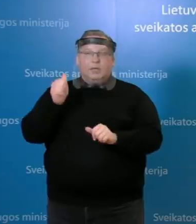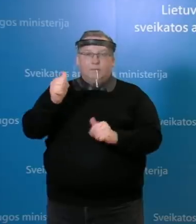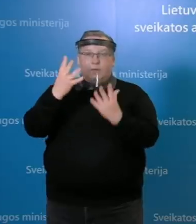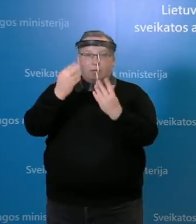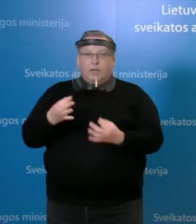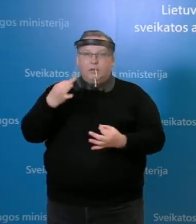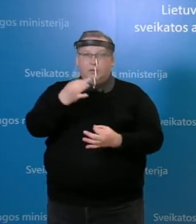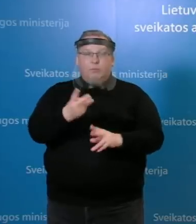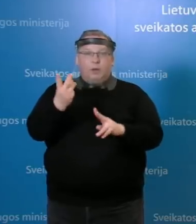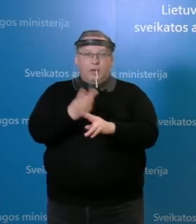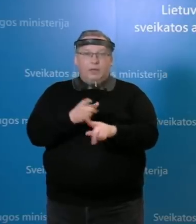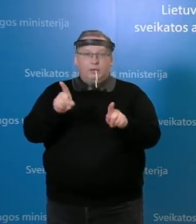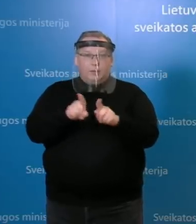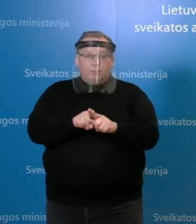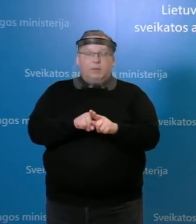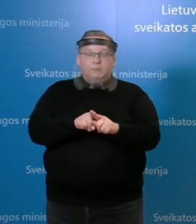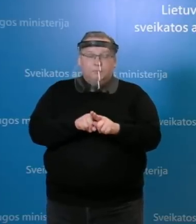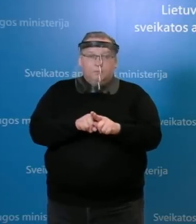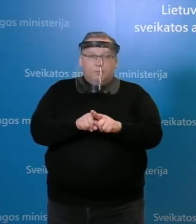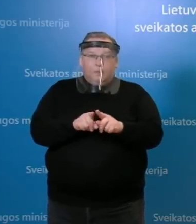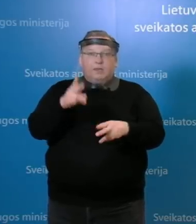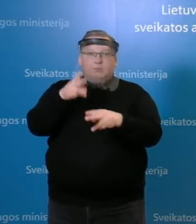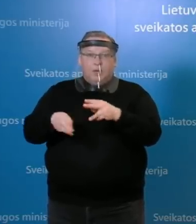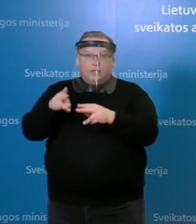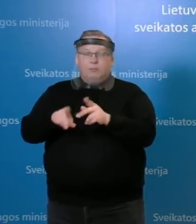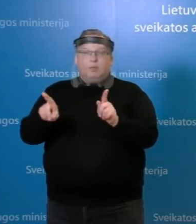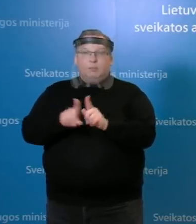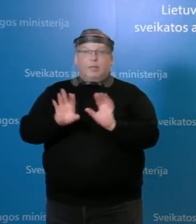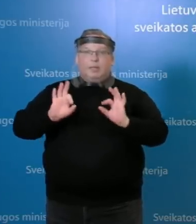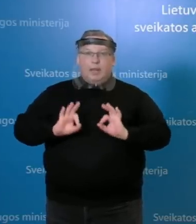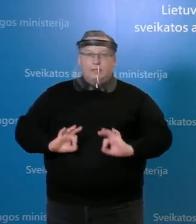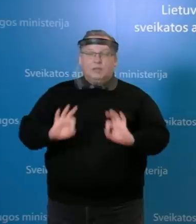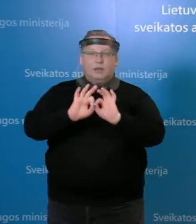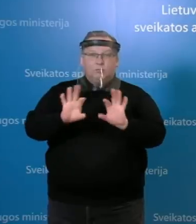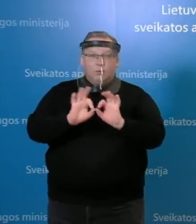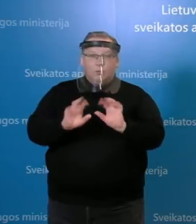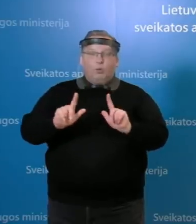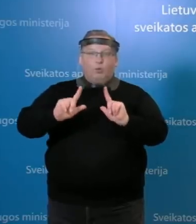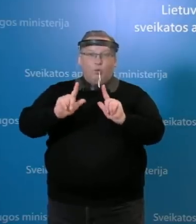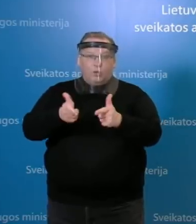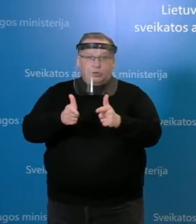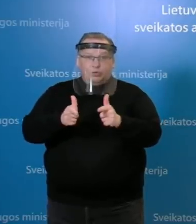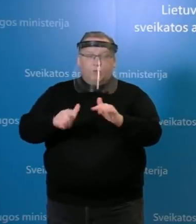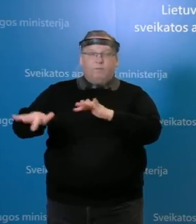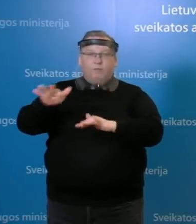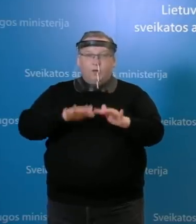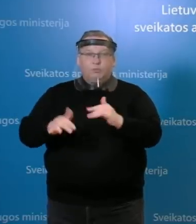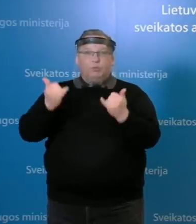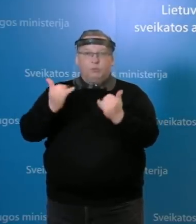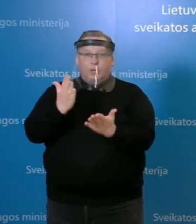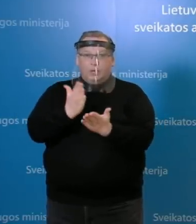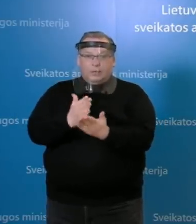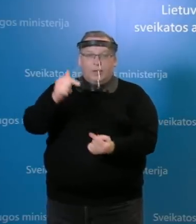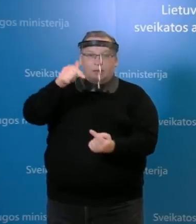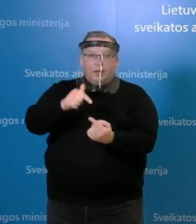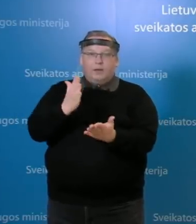reikalingi tam tikri sprendimai ir teisiniai dar papildomi, išaiškinimai dėl konkrečių priemonių, kurios yra šiuo metu taikomos, kai